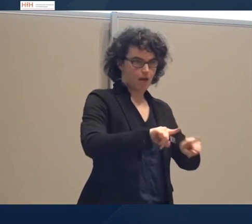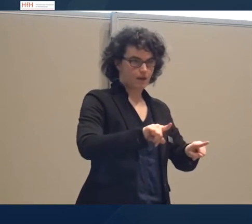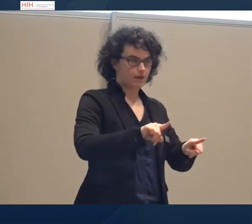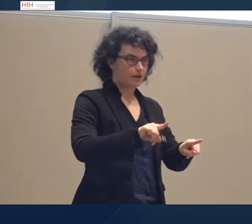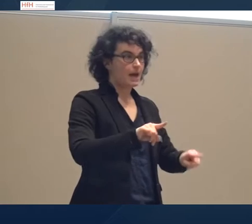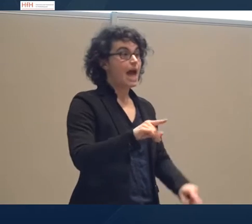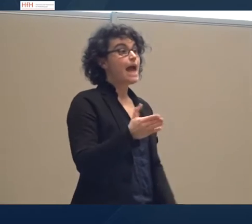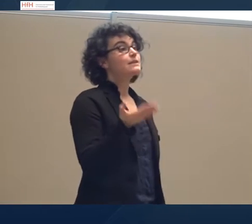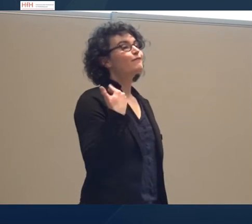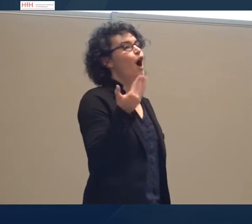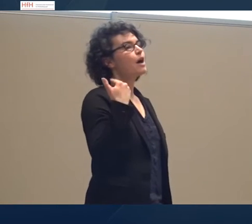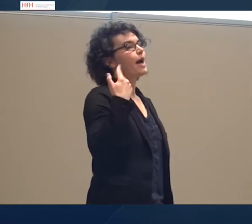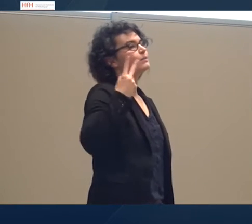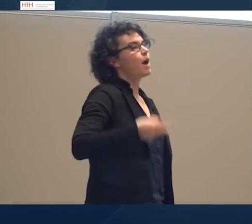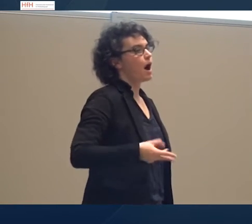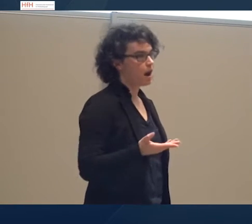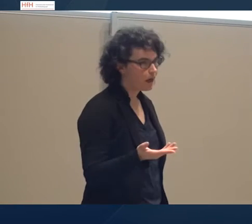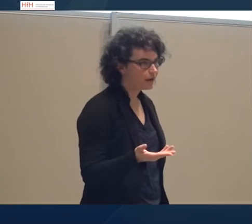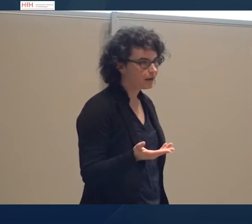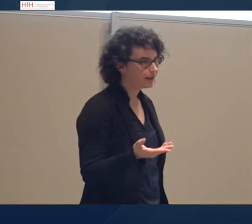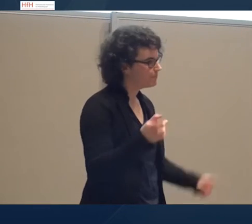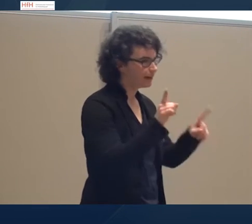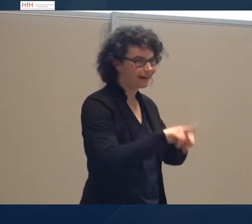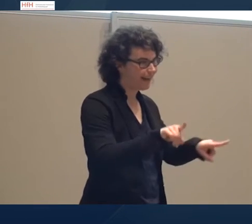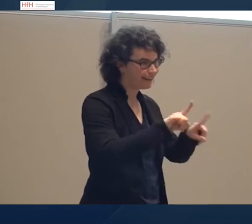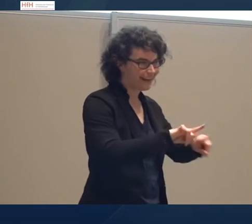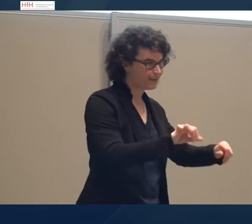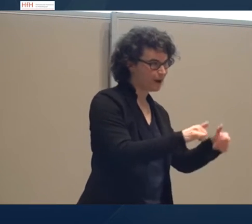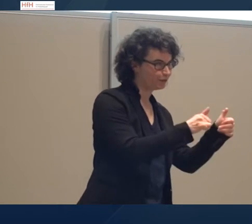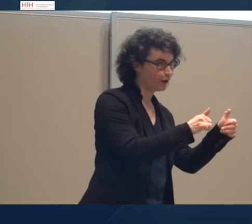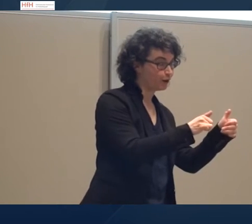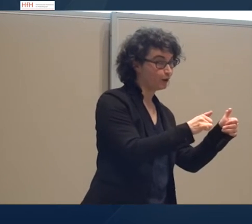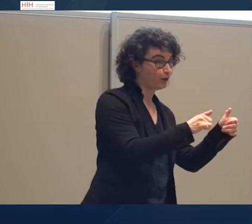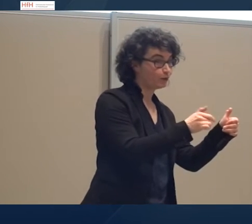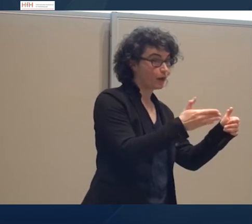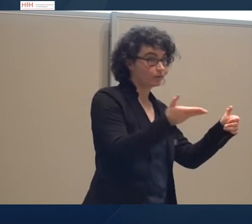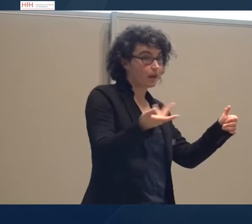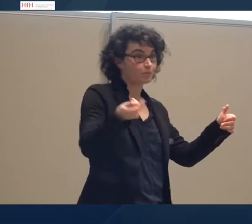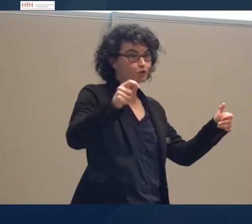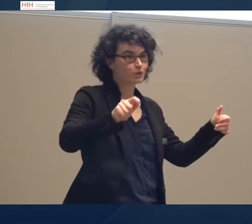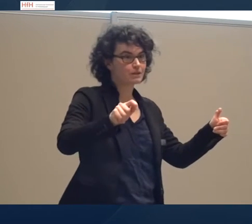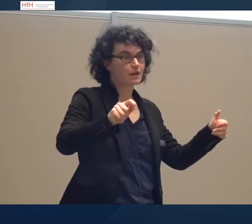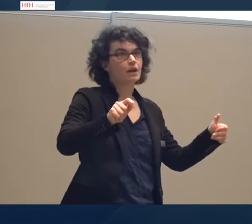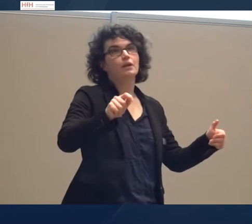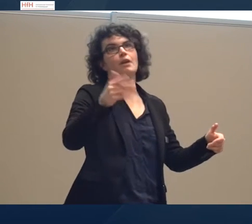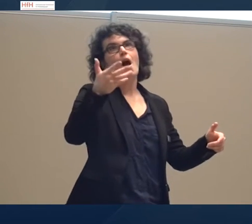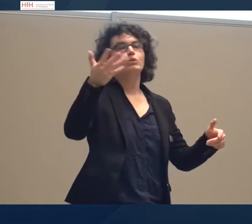S war einmal und sie hören oft auf mit, ja, und dann leben sie lange bis zum